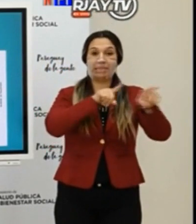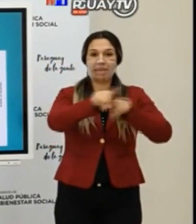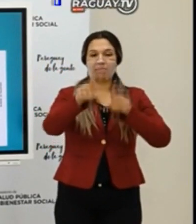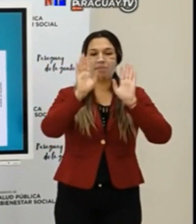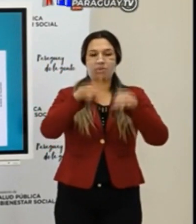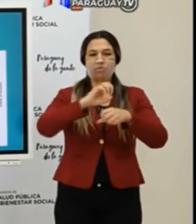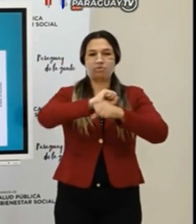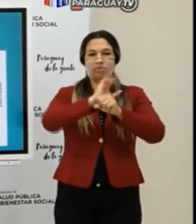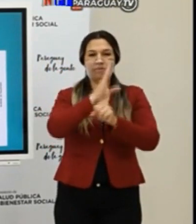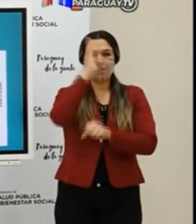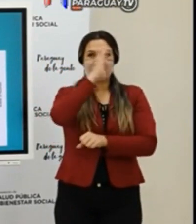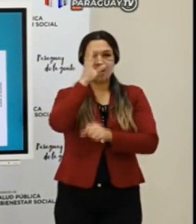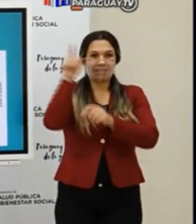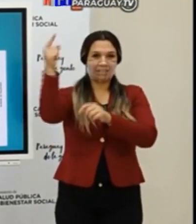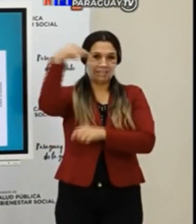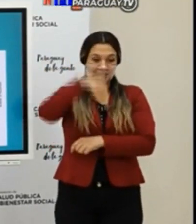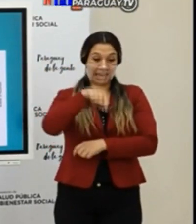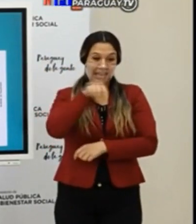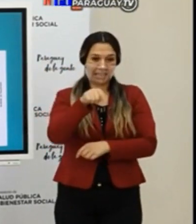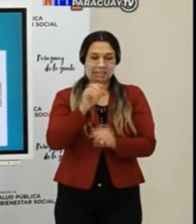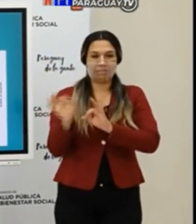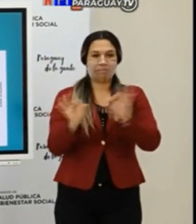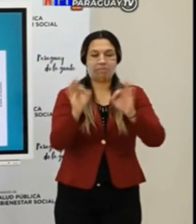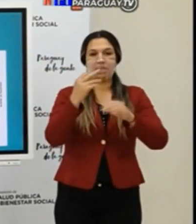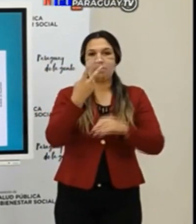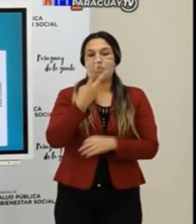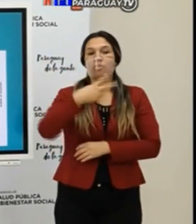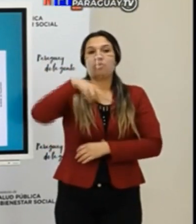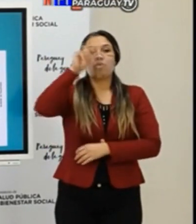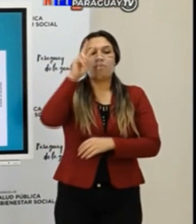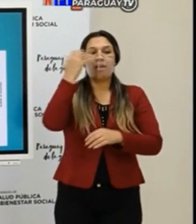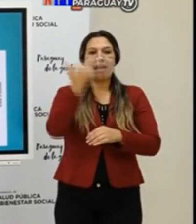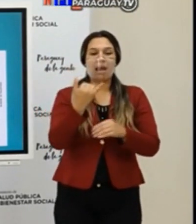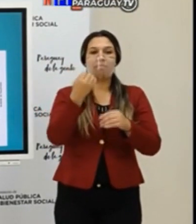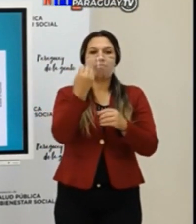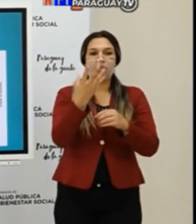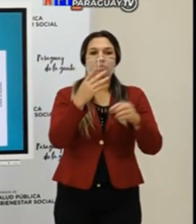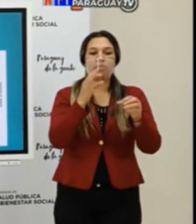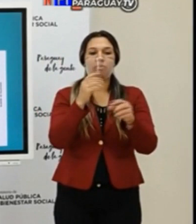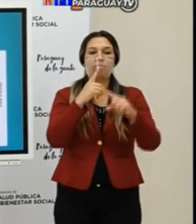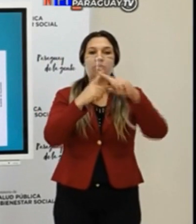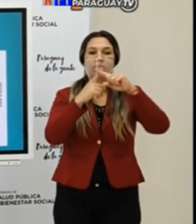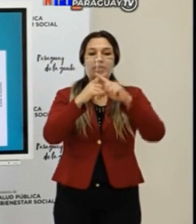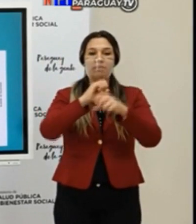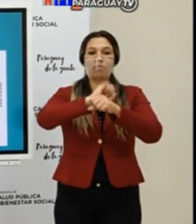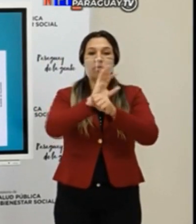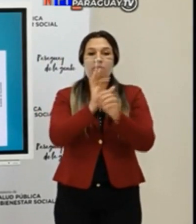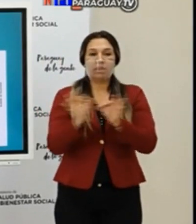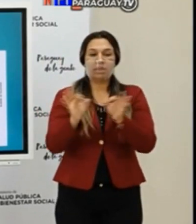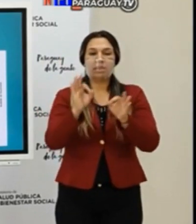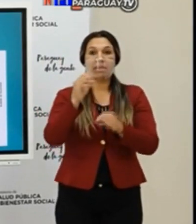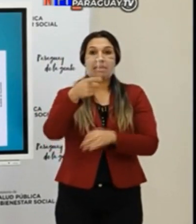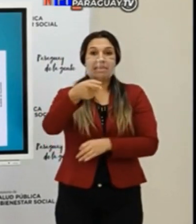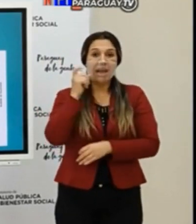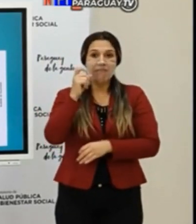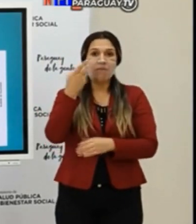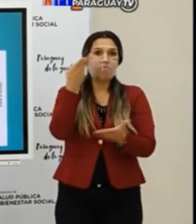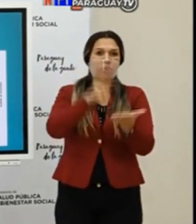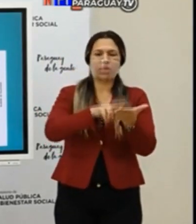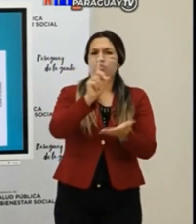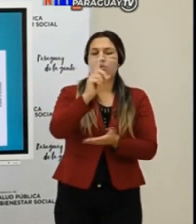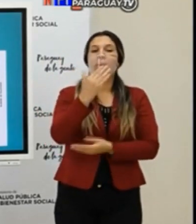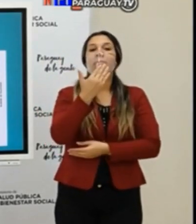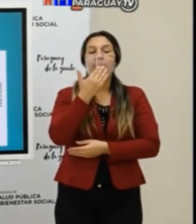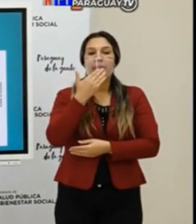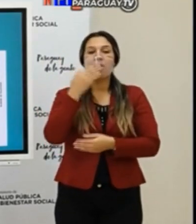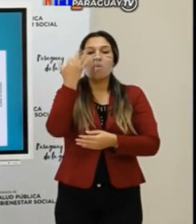,53 veces más contagiosa. Y eso se traduce en el número de contagios. No es que sea más letal, no es que sea más mortal, pero al